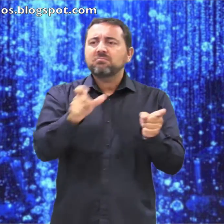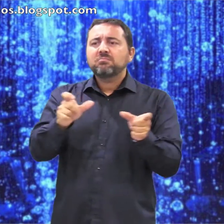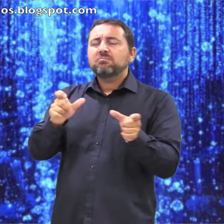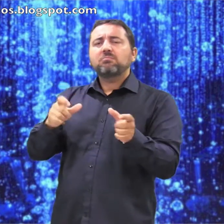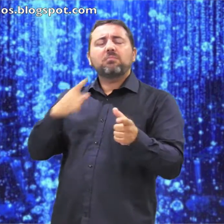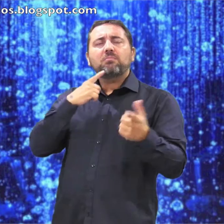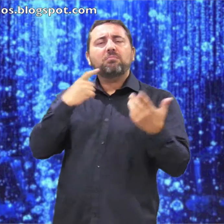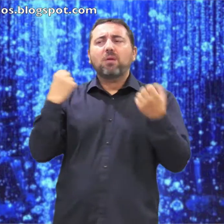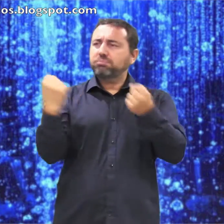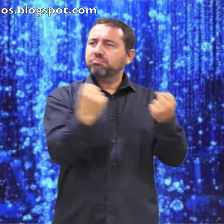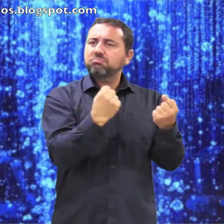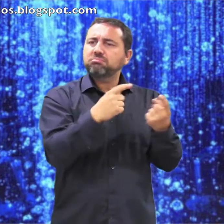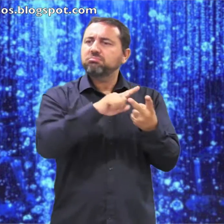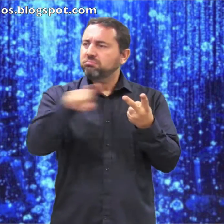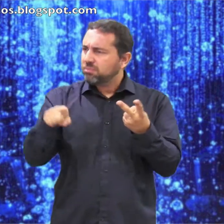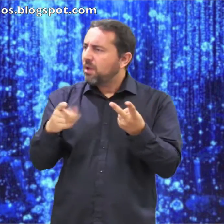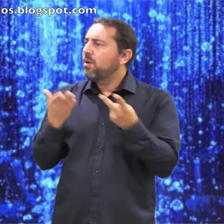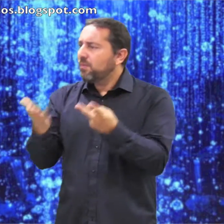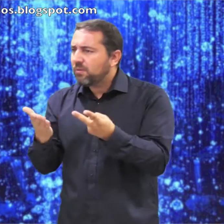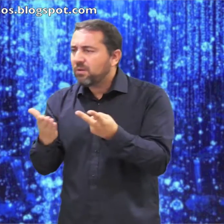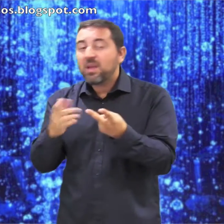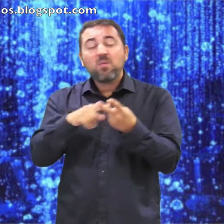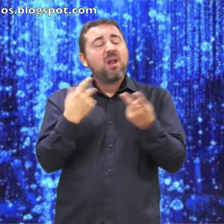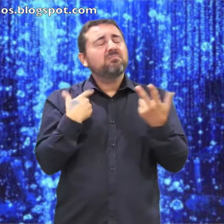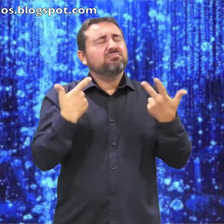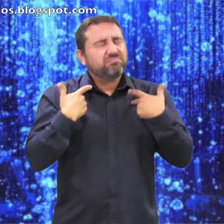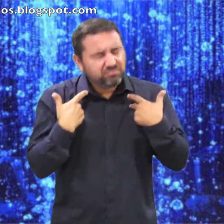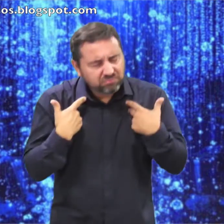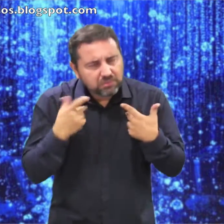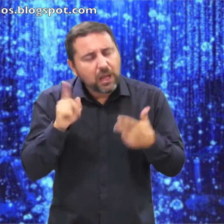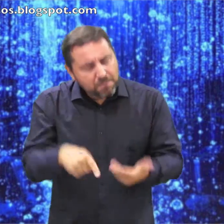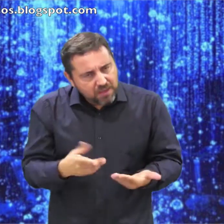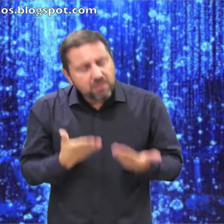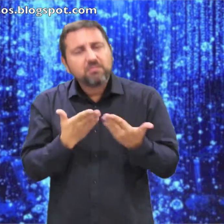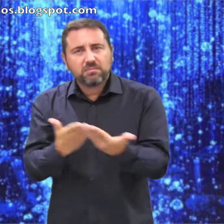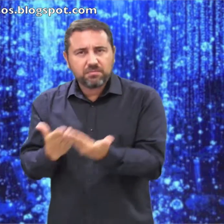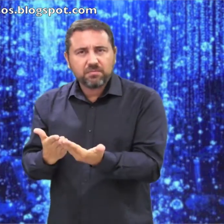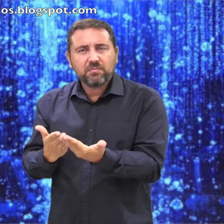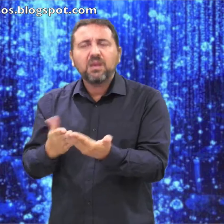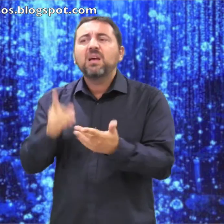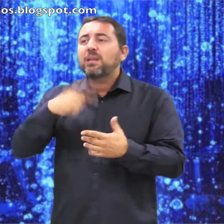de los atribulados Salva a los abaltidos Salva Señor